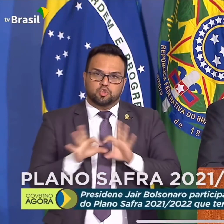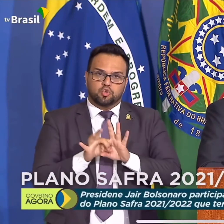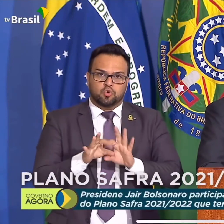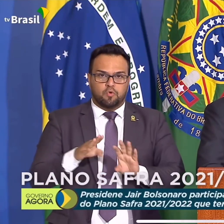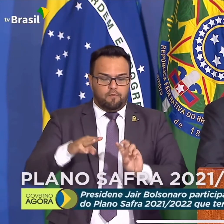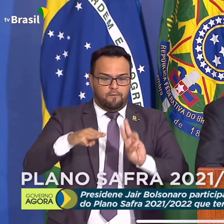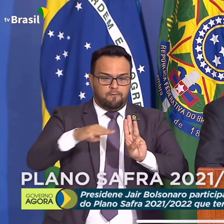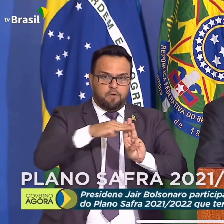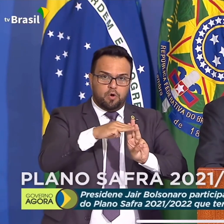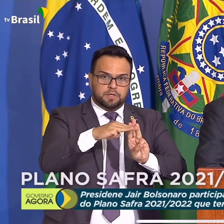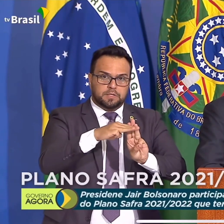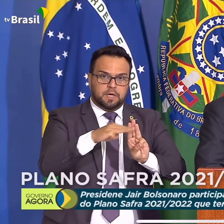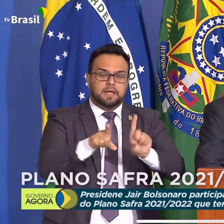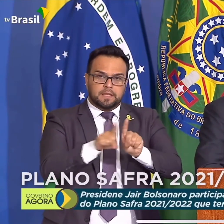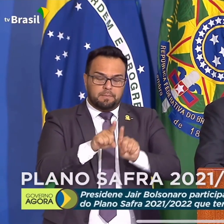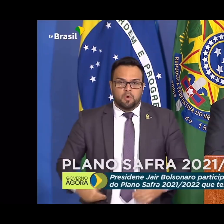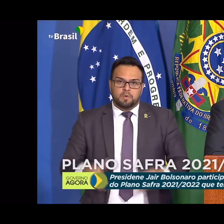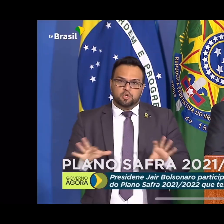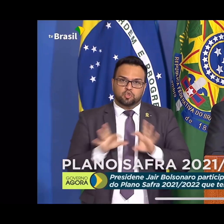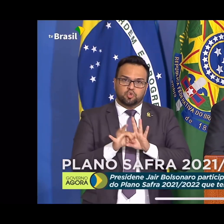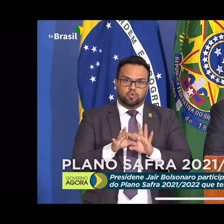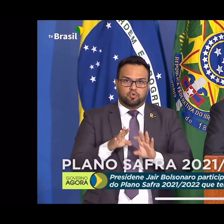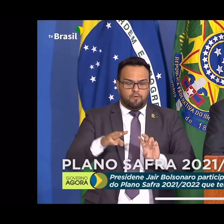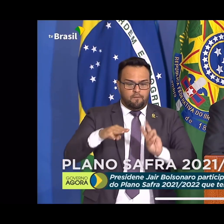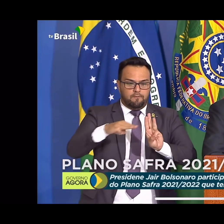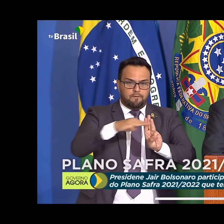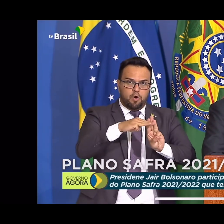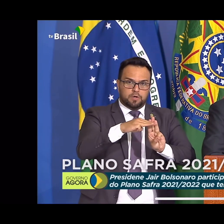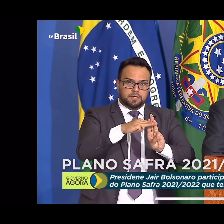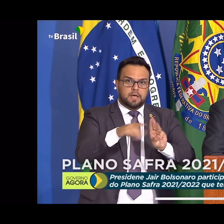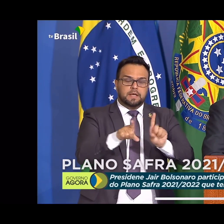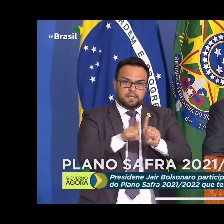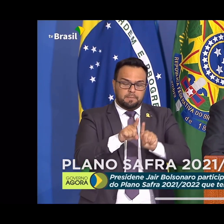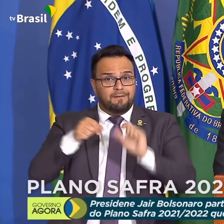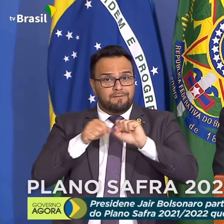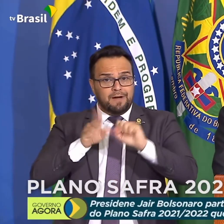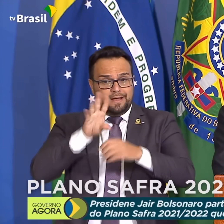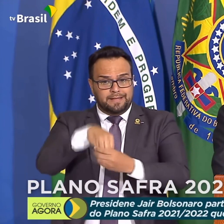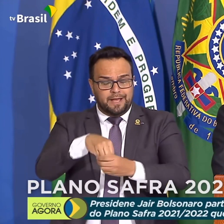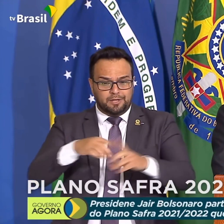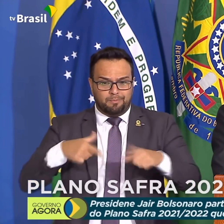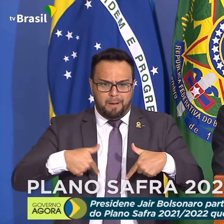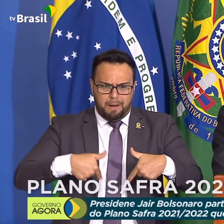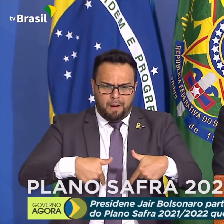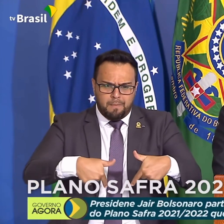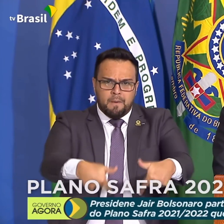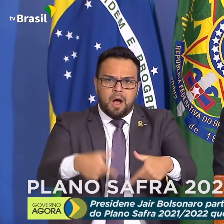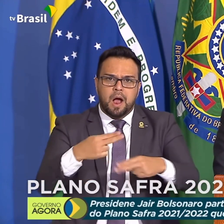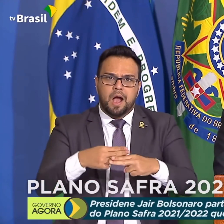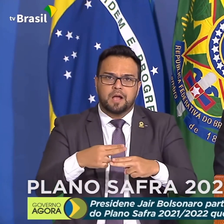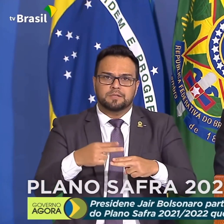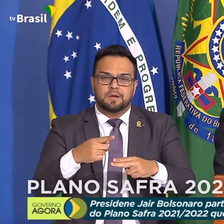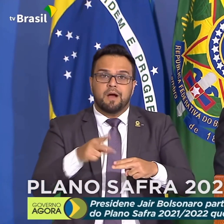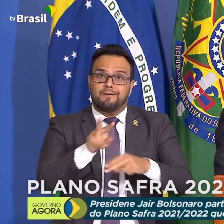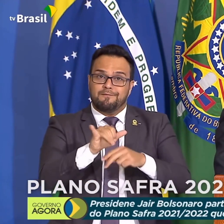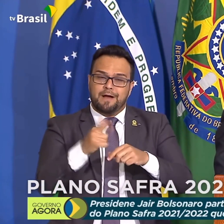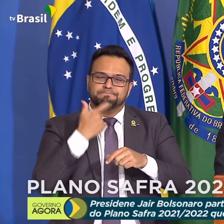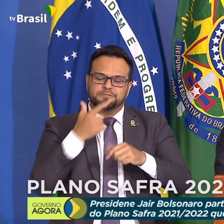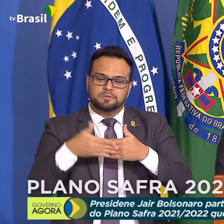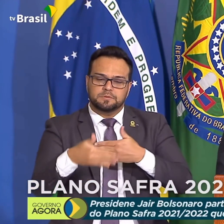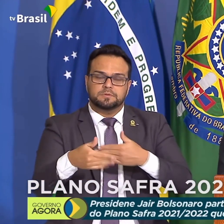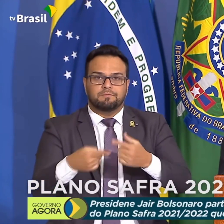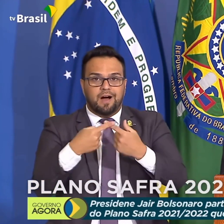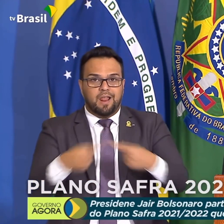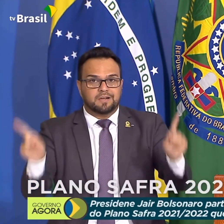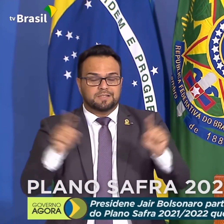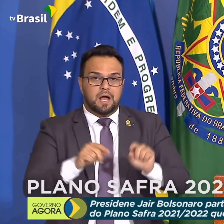Juntamente com guardas municipais também, vai lançar nos próximos dias, acertada com a